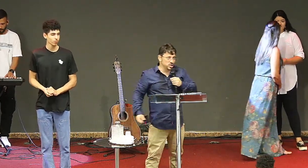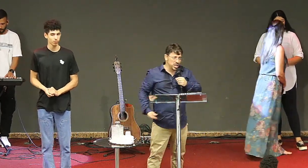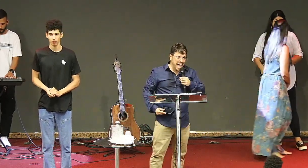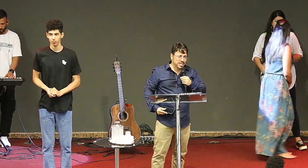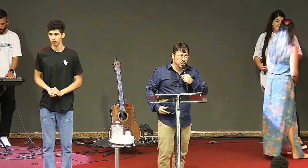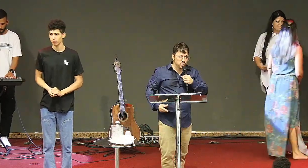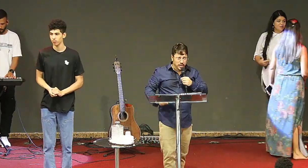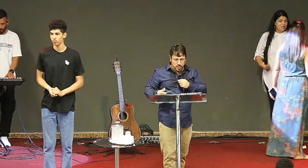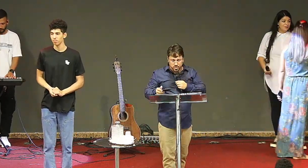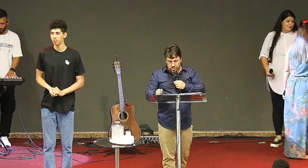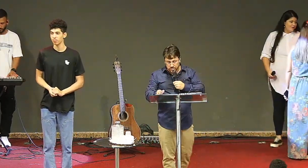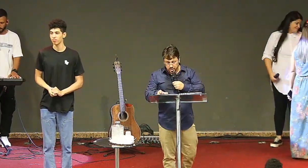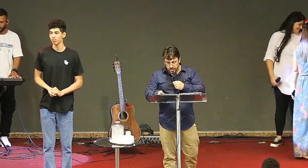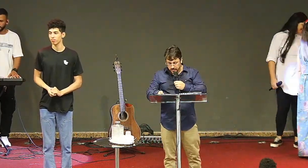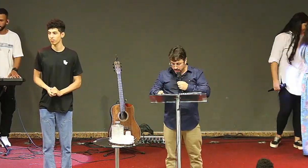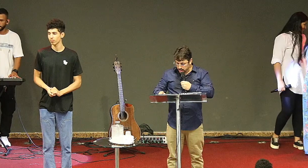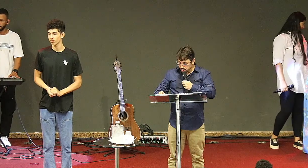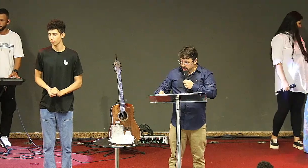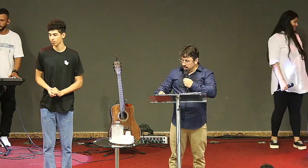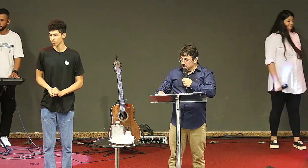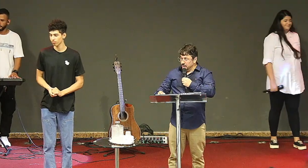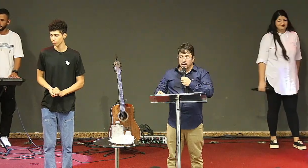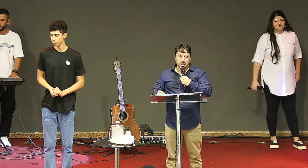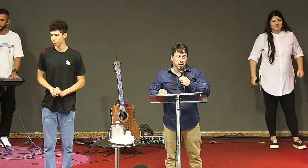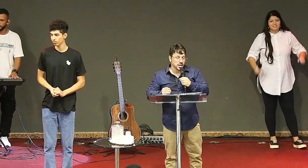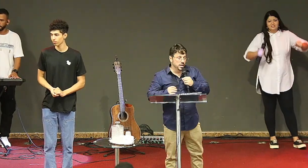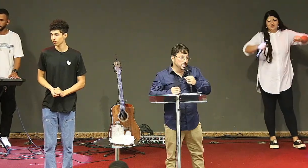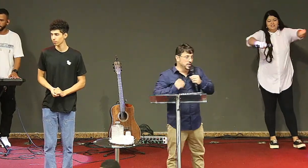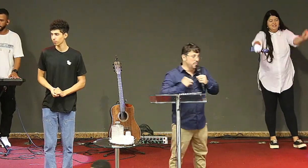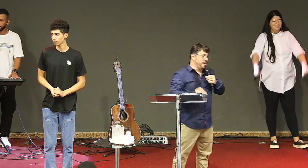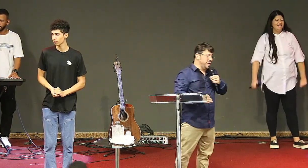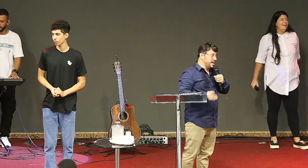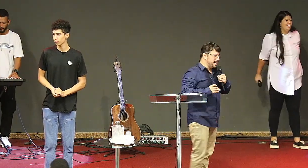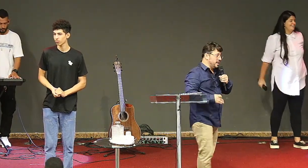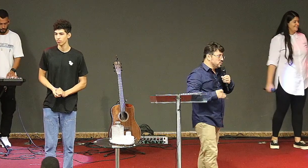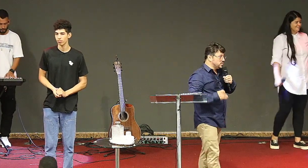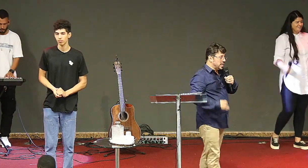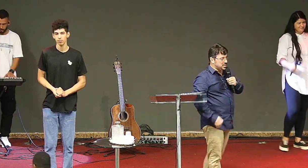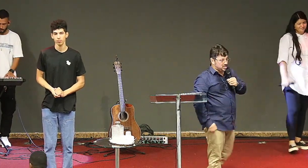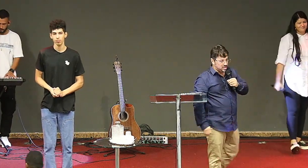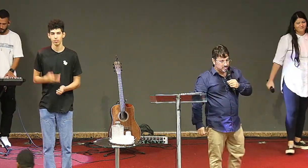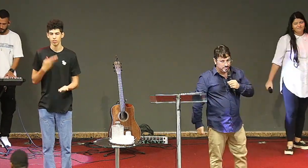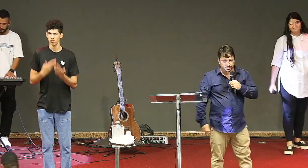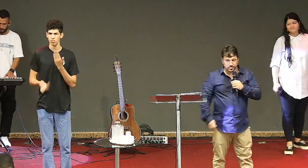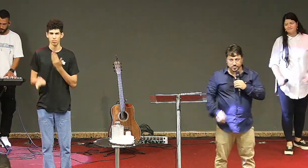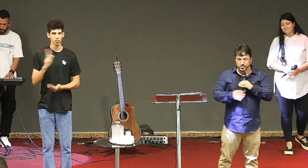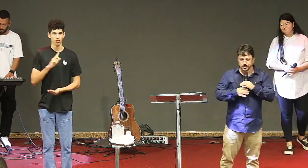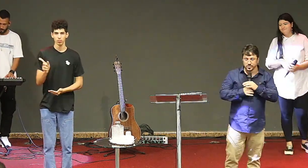sete domingos não perca nenhum deles